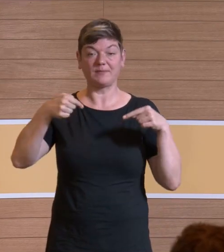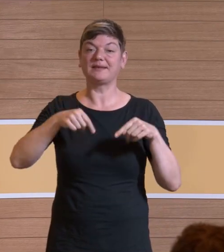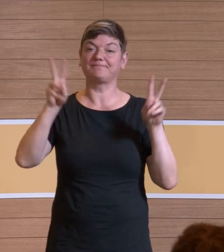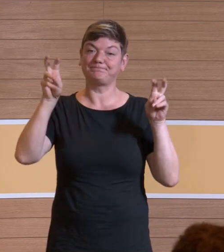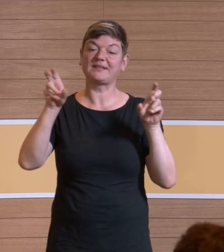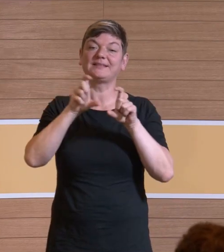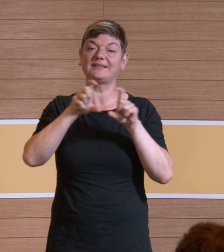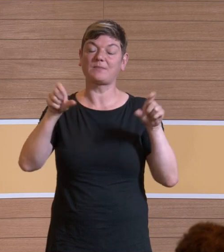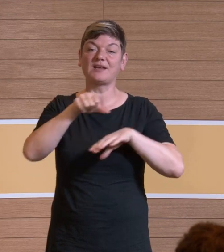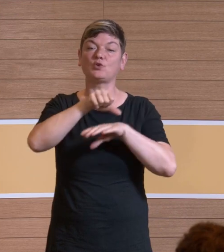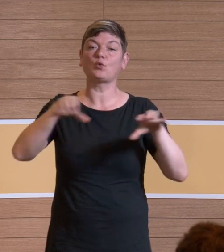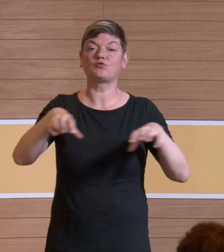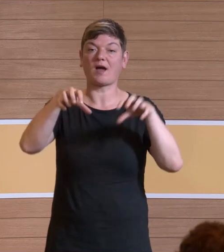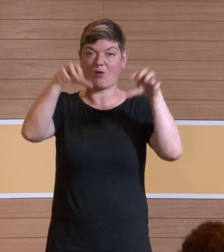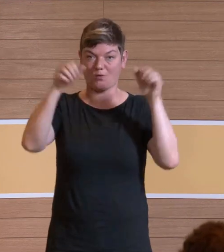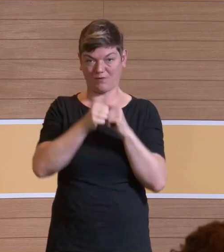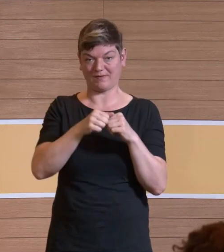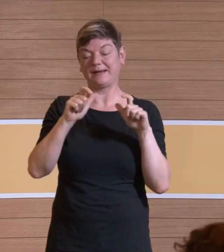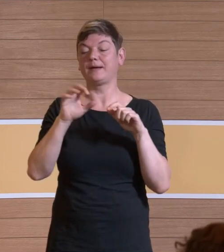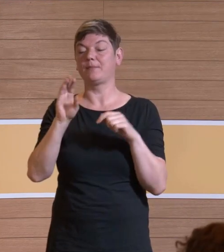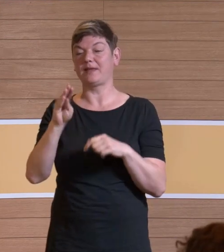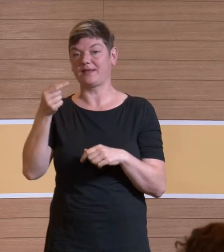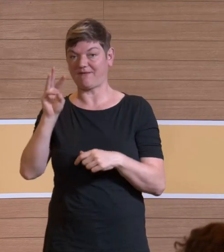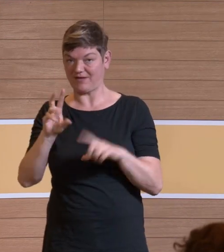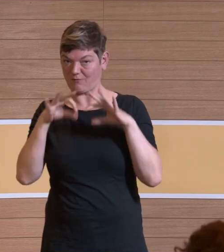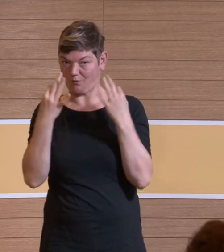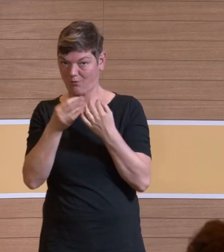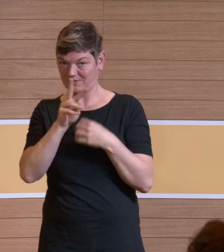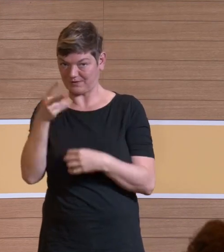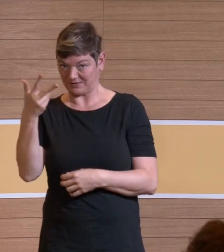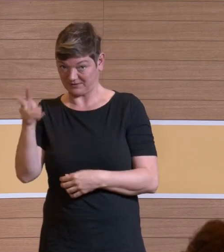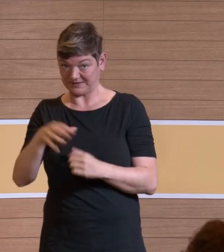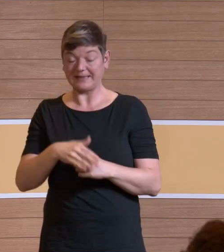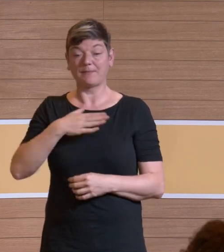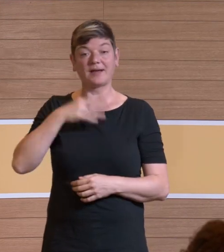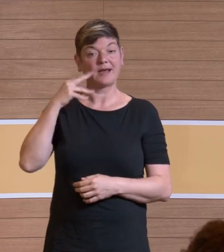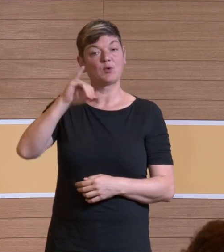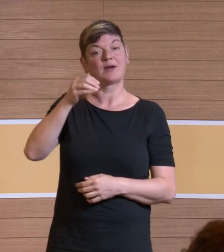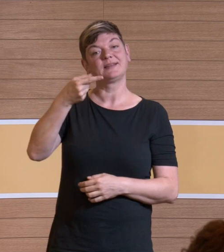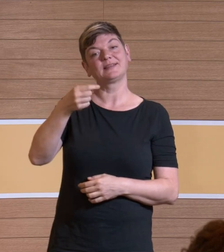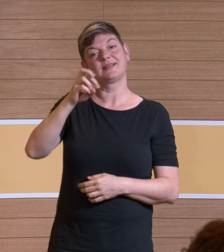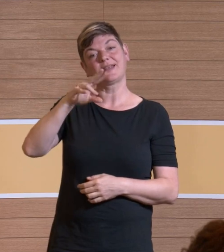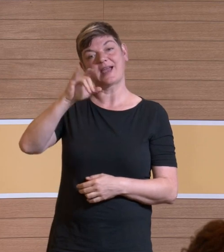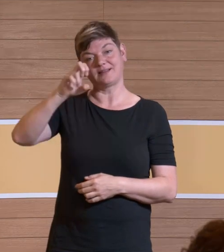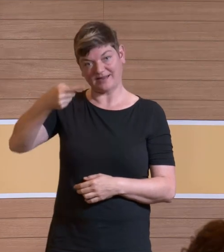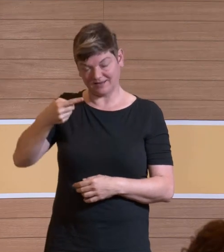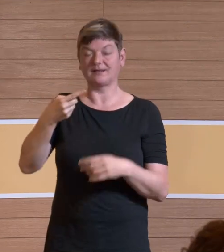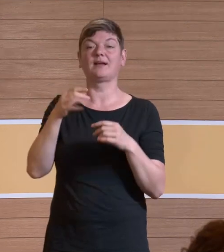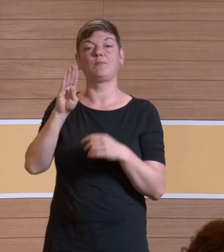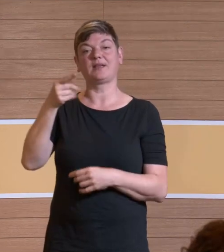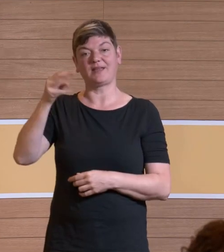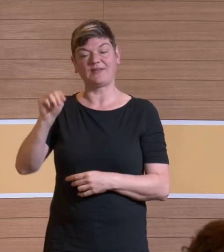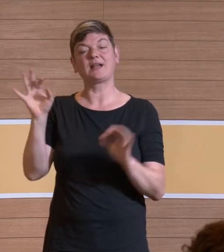hier auf dem BGW-Forum 2023. Mein Name ist Johannes Gerding, ich leite den Bereich Gefahrstoff und Toxikologie bei der BGW